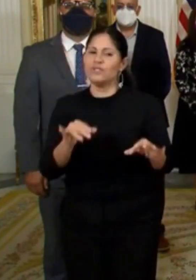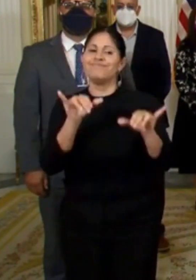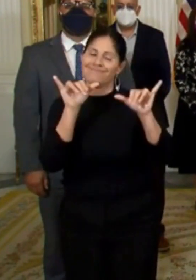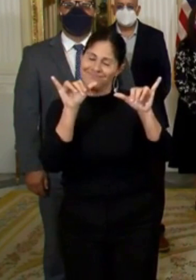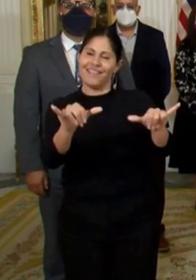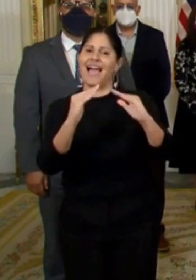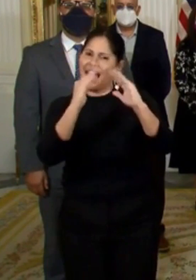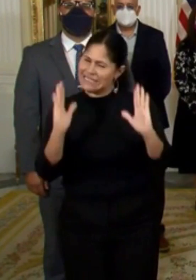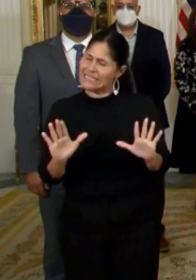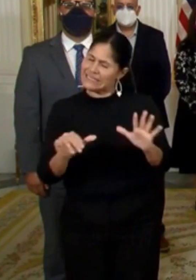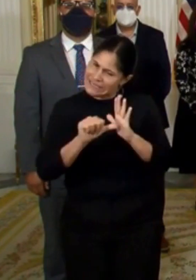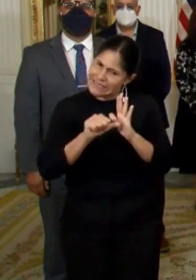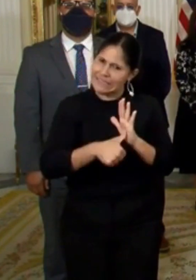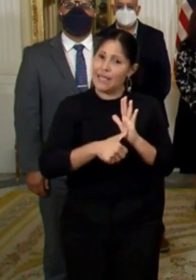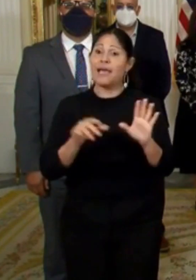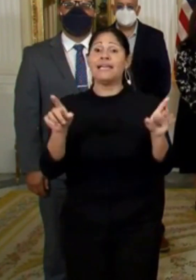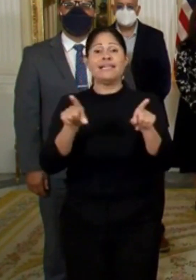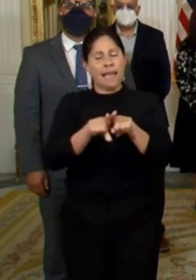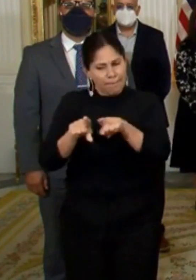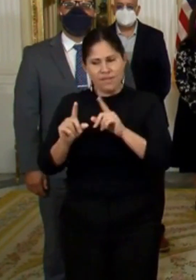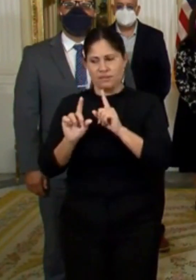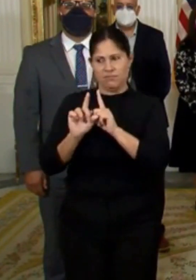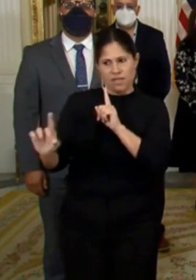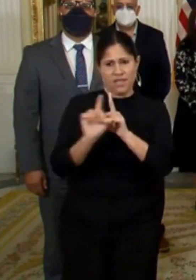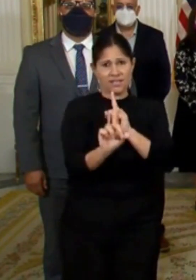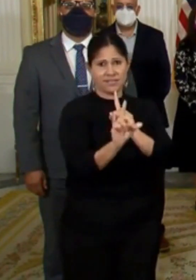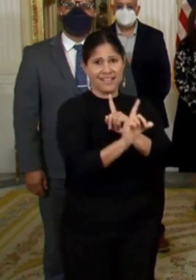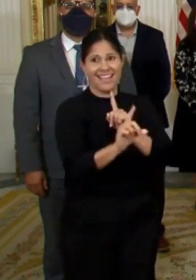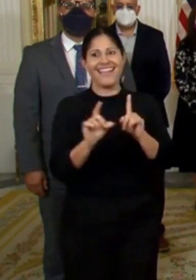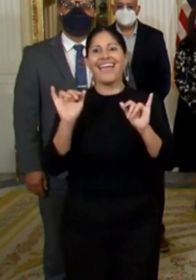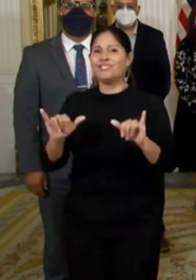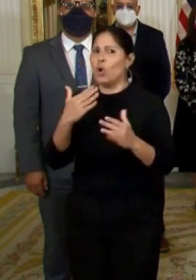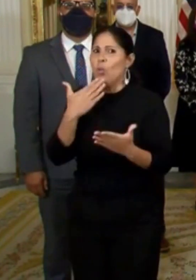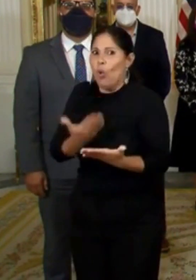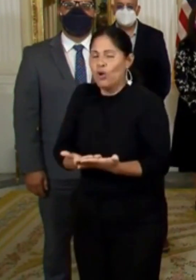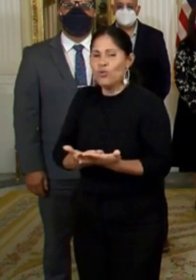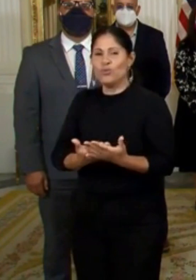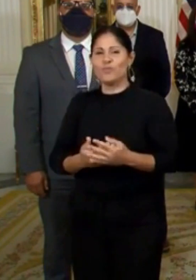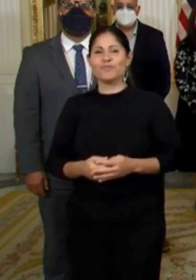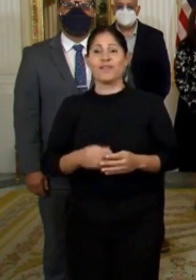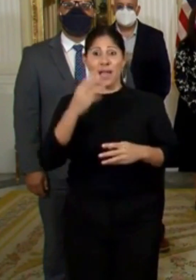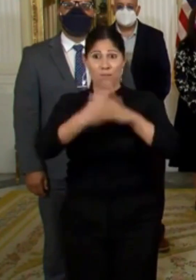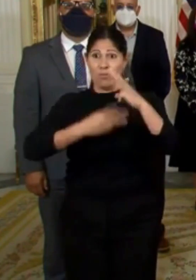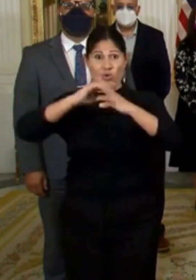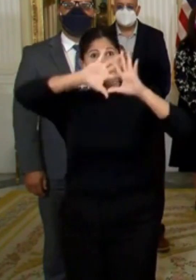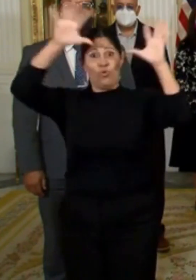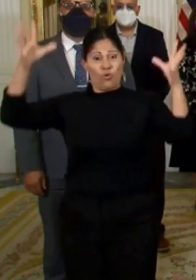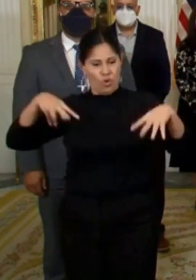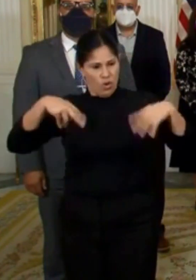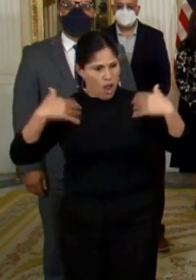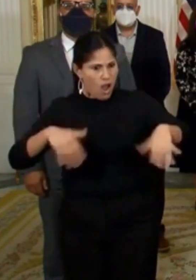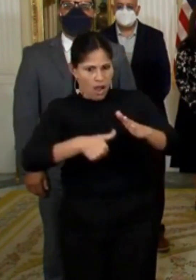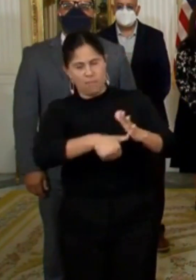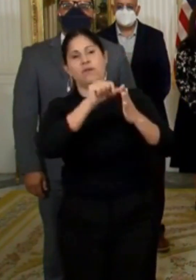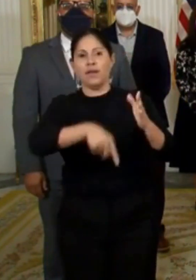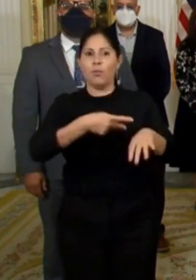y establecer prácticas de distanciamiento social han sido medidas no solamente reconocidas a nivel mundial, sino